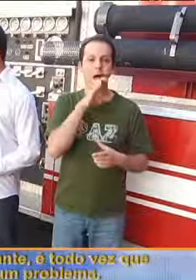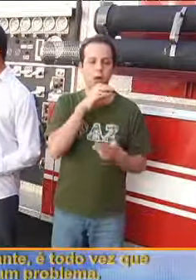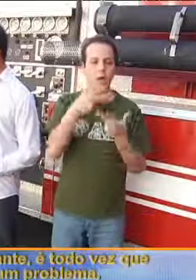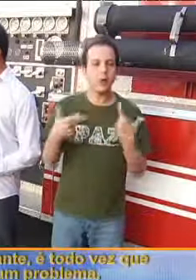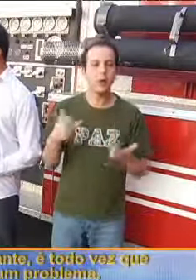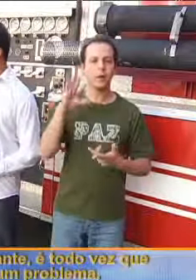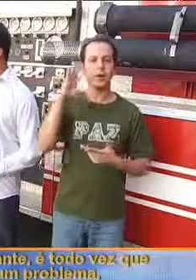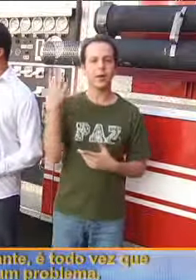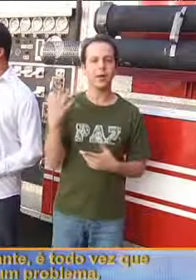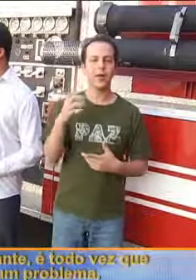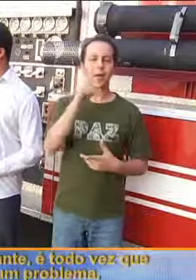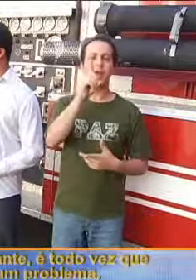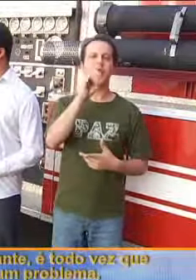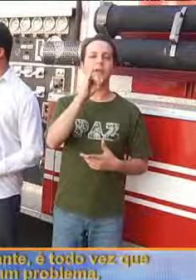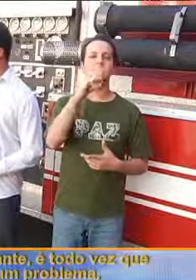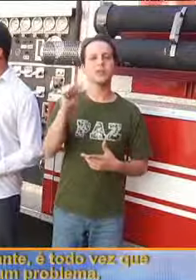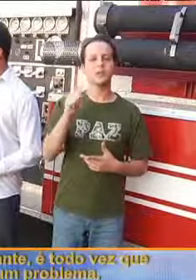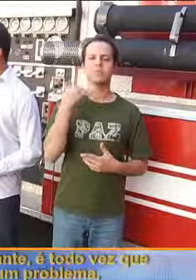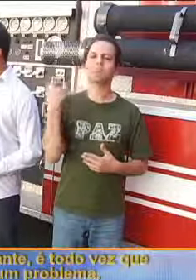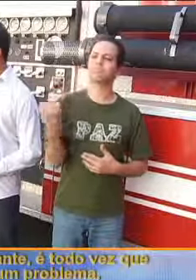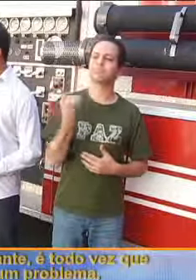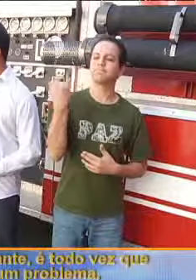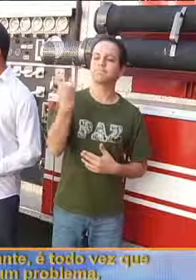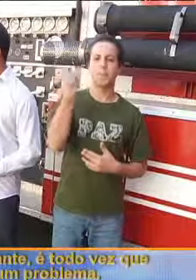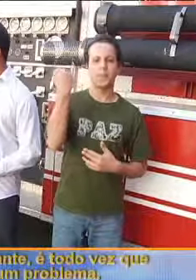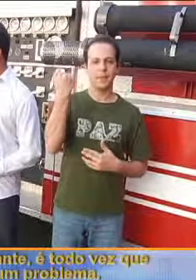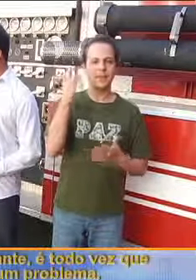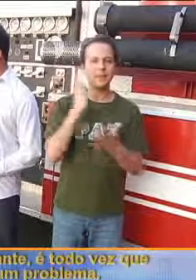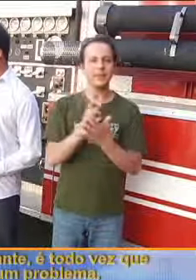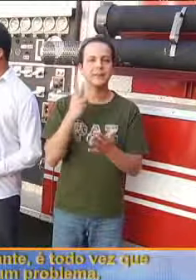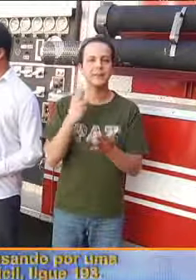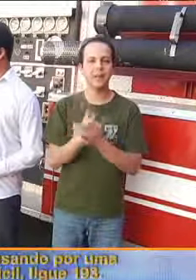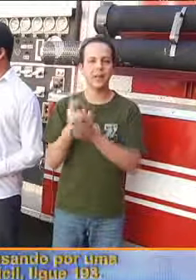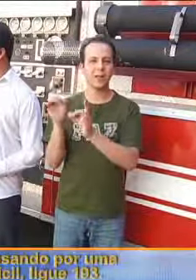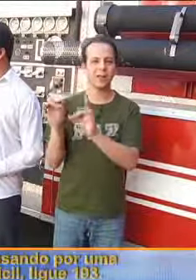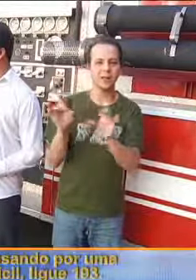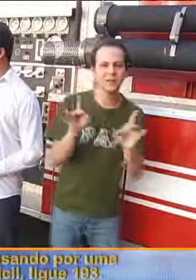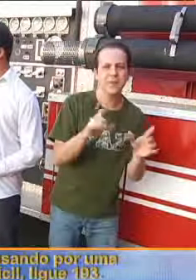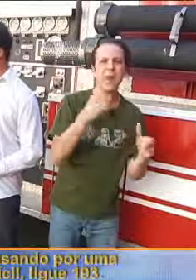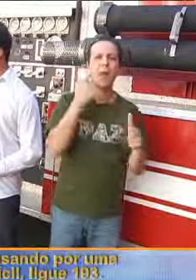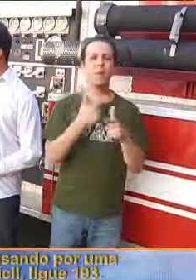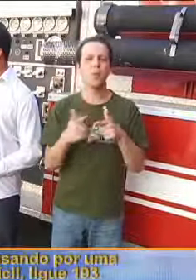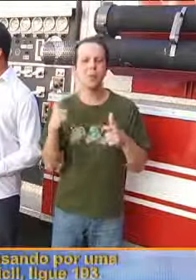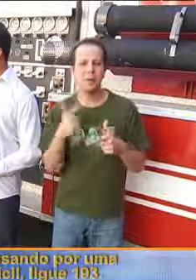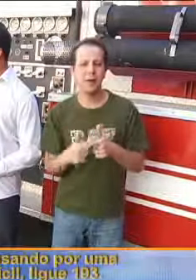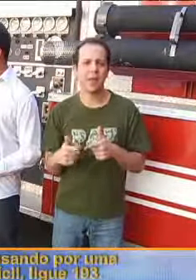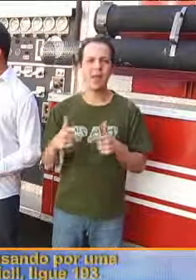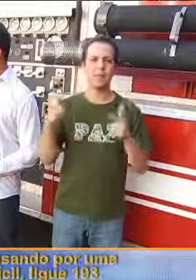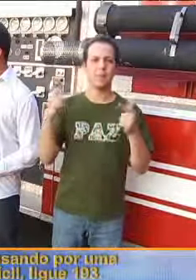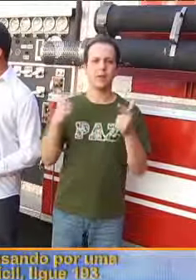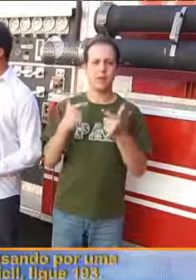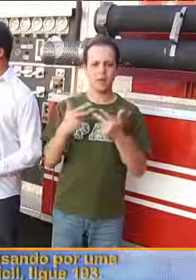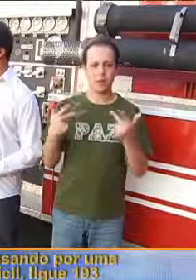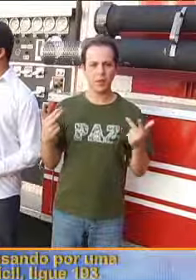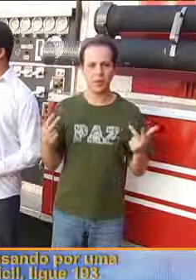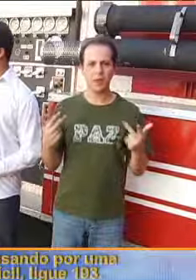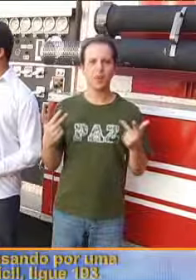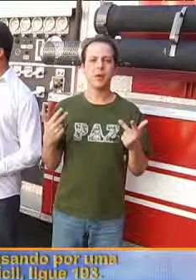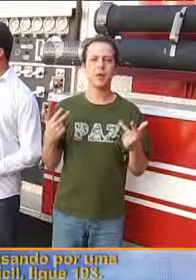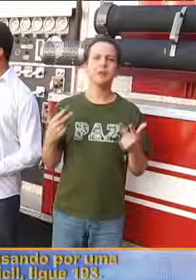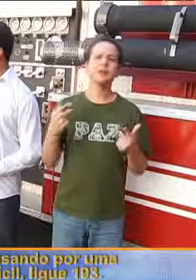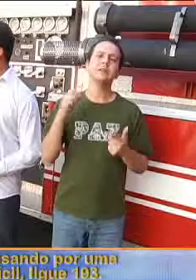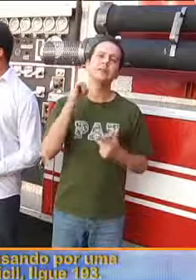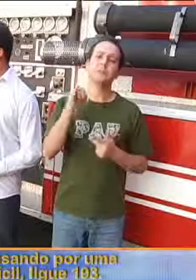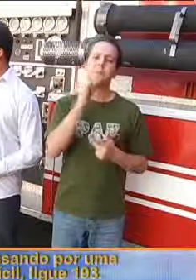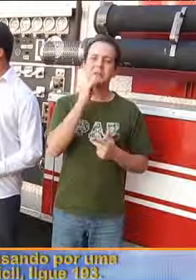Bom, uma dica importante, toda vez que você tiver um problema, você estiver passando